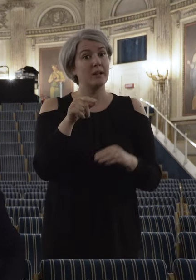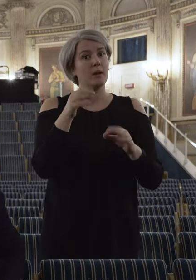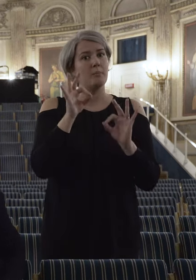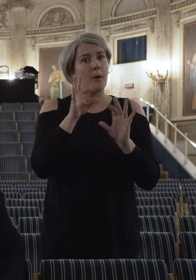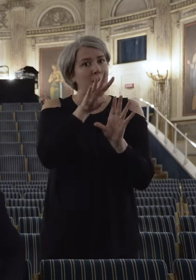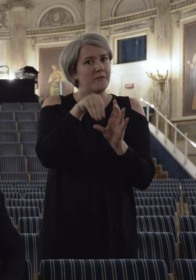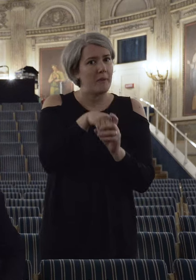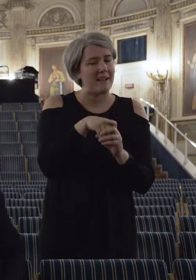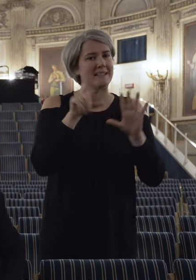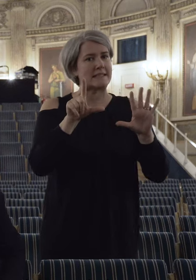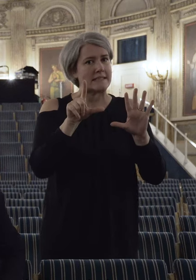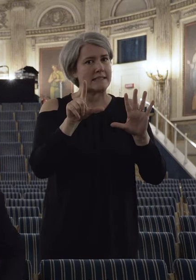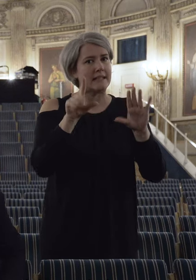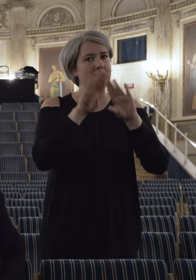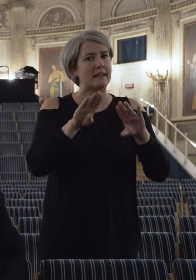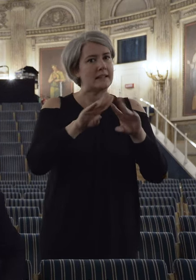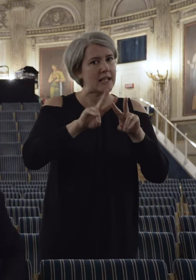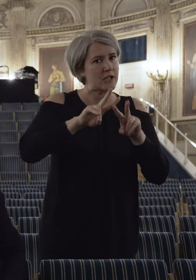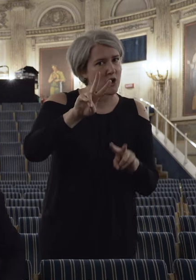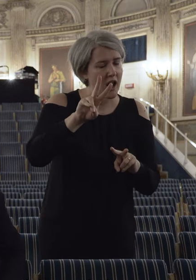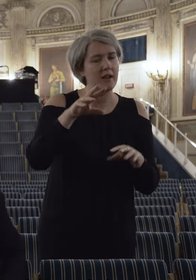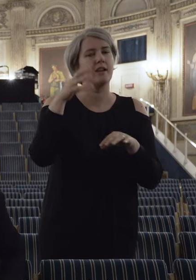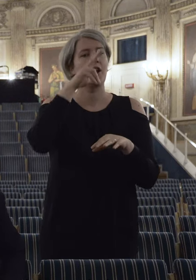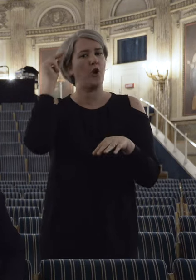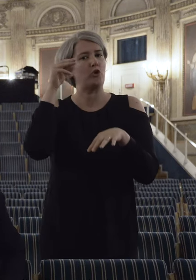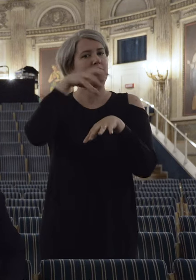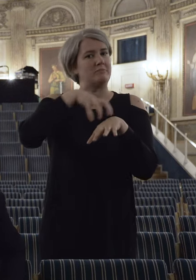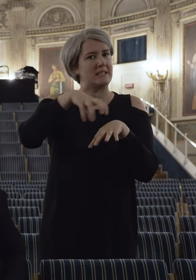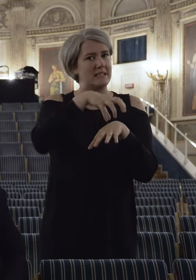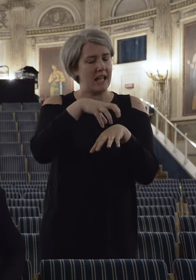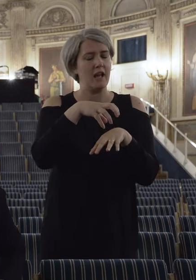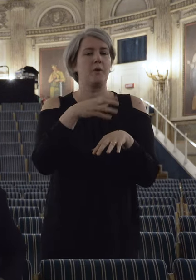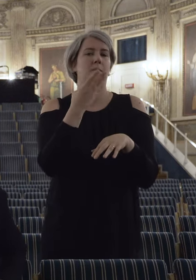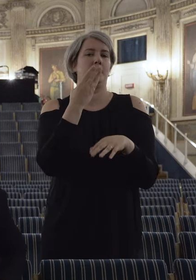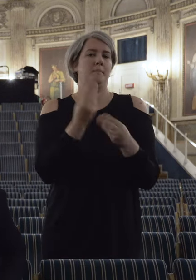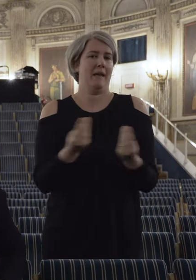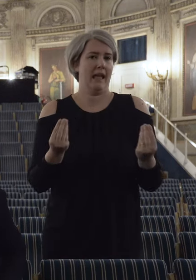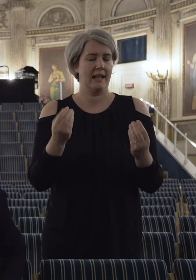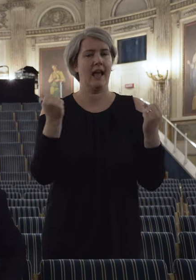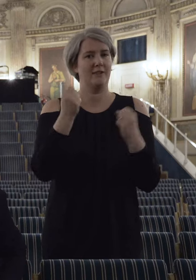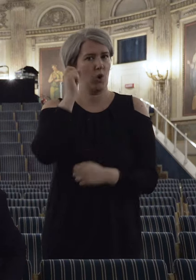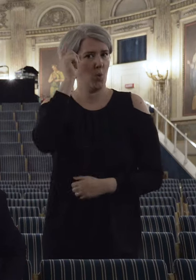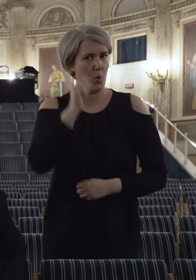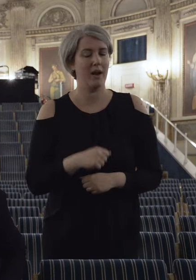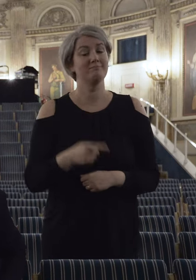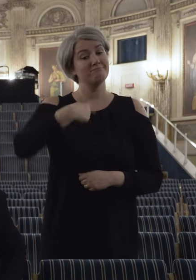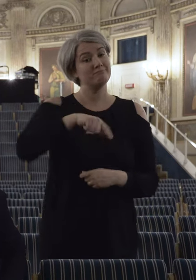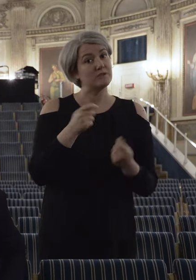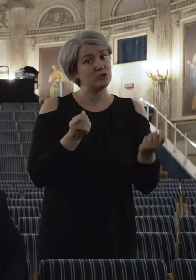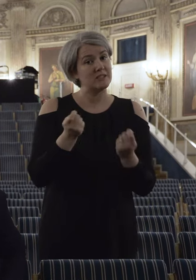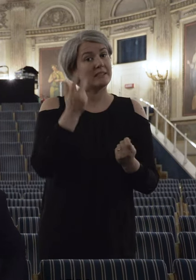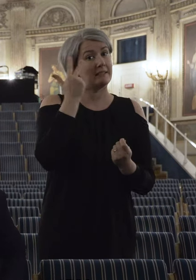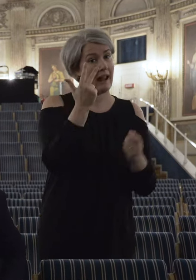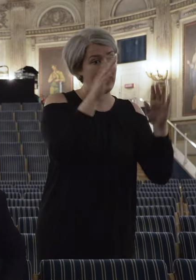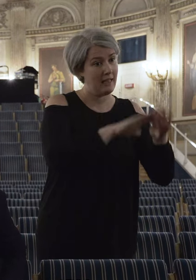riconosciuti dal Ministero dei Beni e delle Attività Culturali. Noi gestiamo tre sale teatrali,